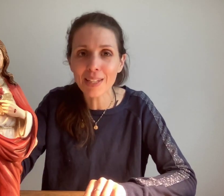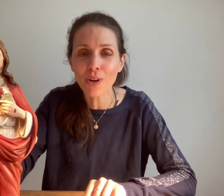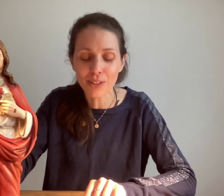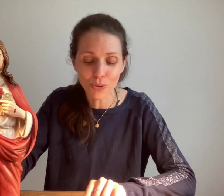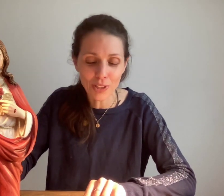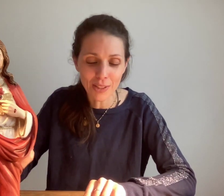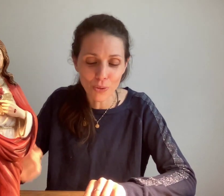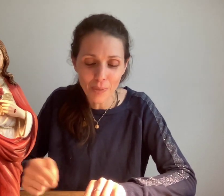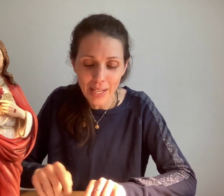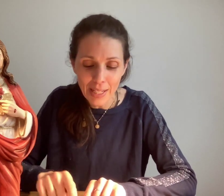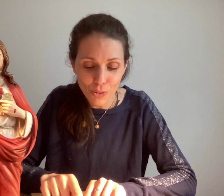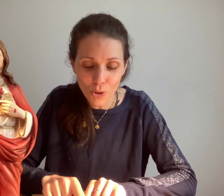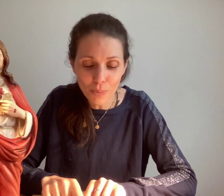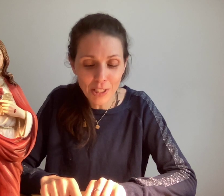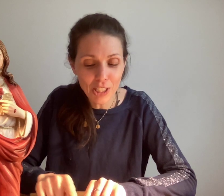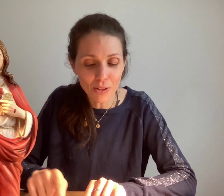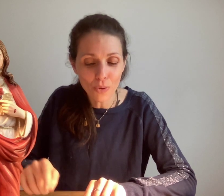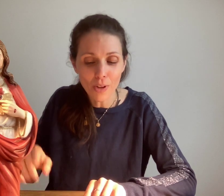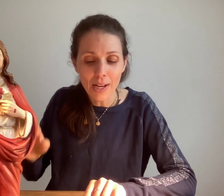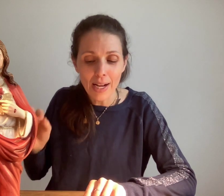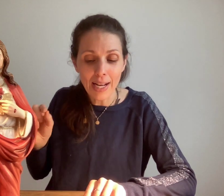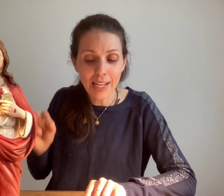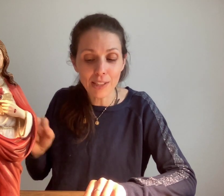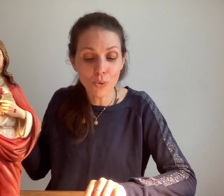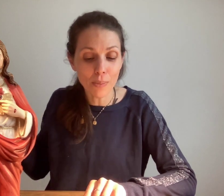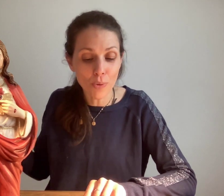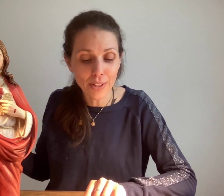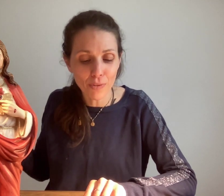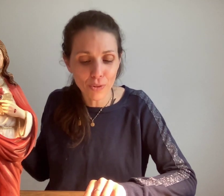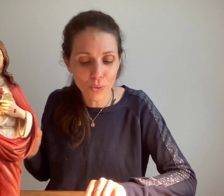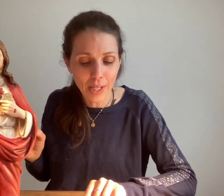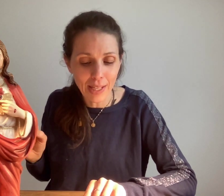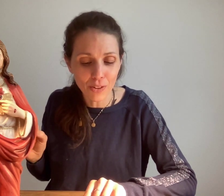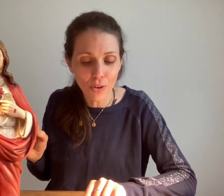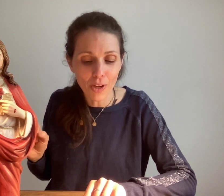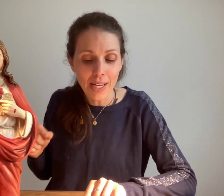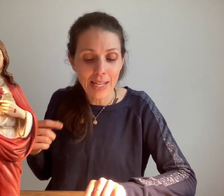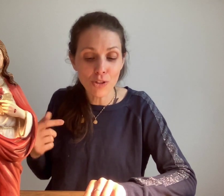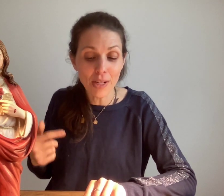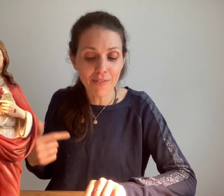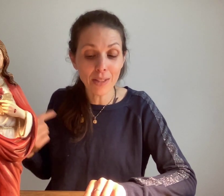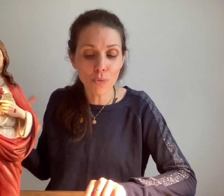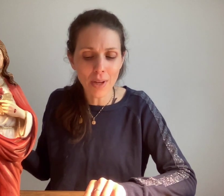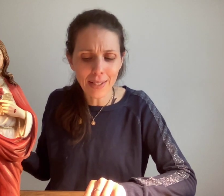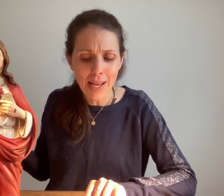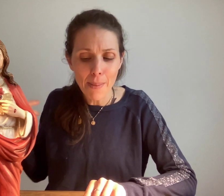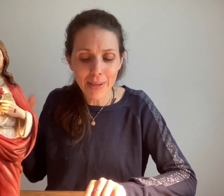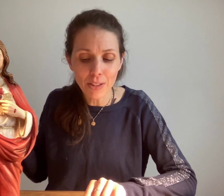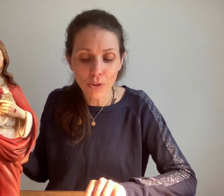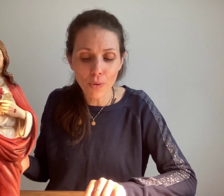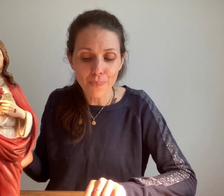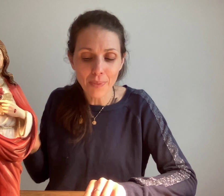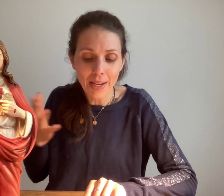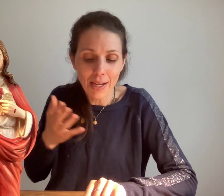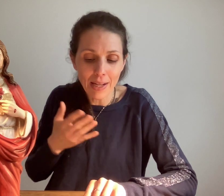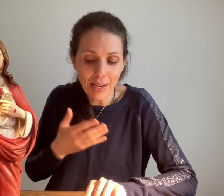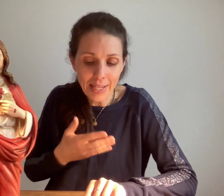adorations de Jésus. Donc, comme dit Jésus, la création est muette devant son créateur. Et je l'ai faite muette parce que la